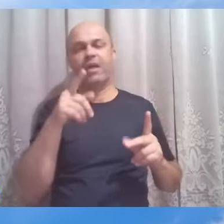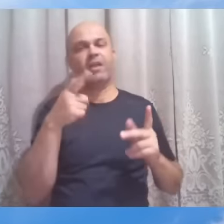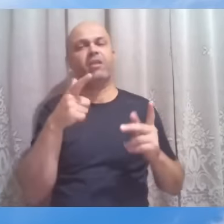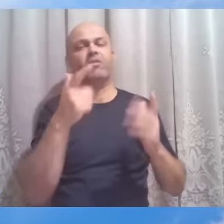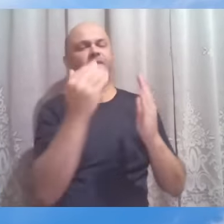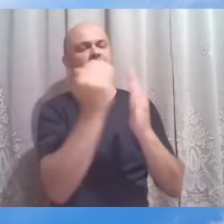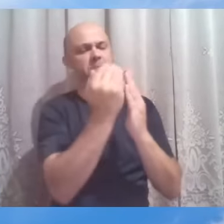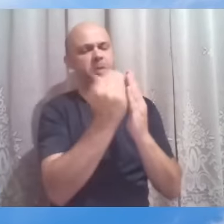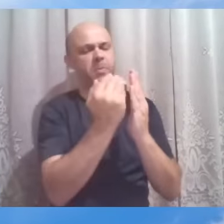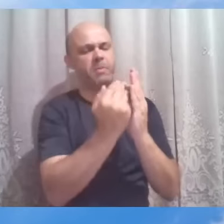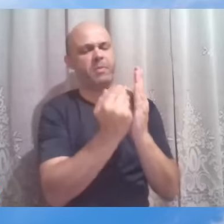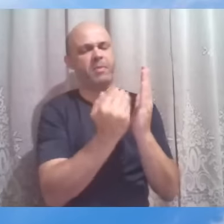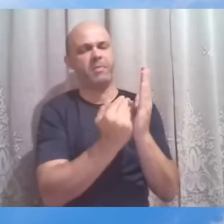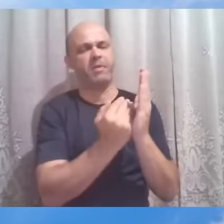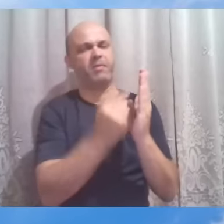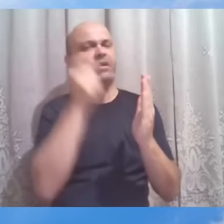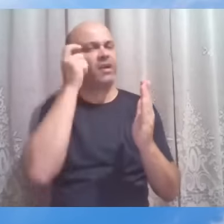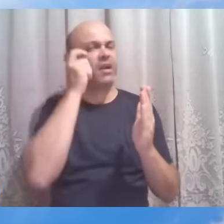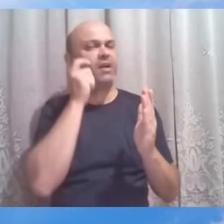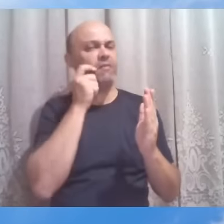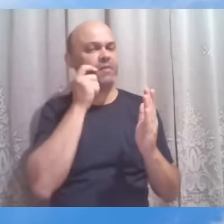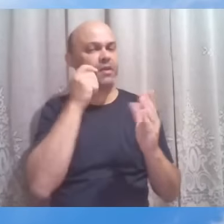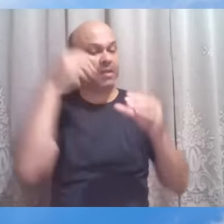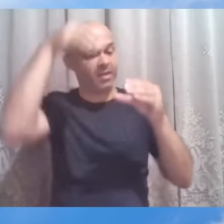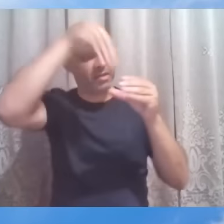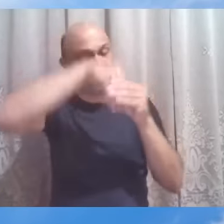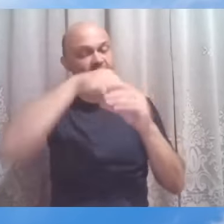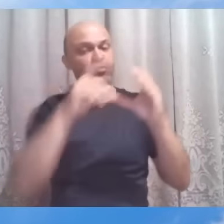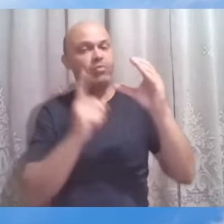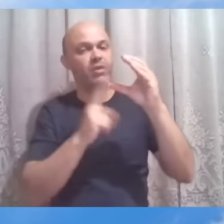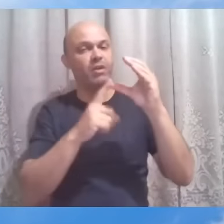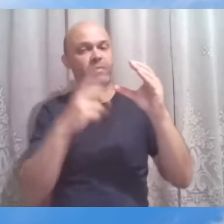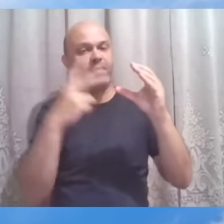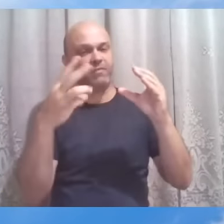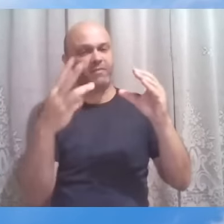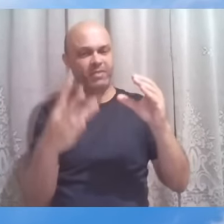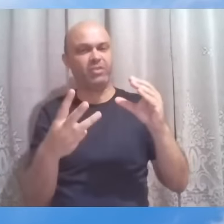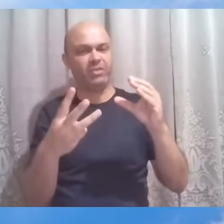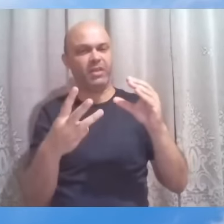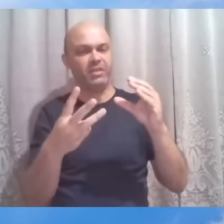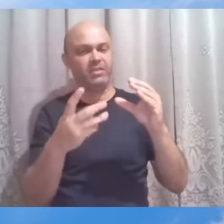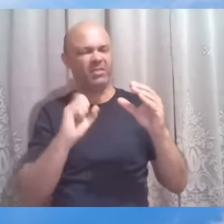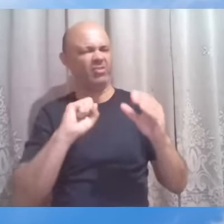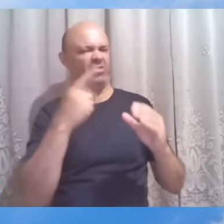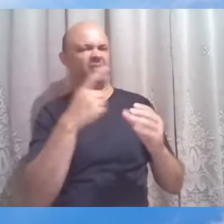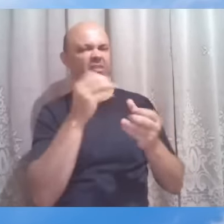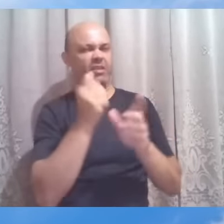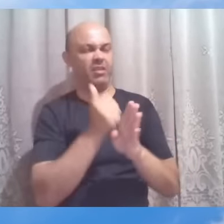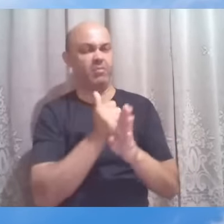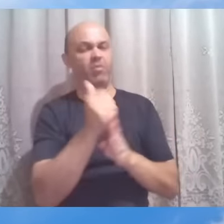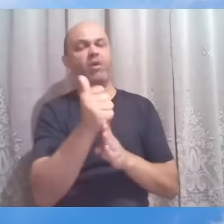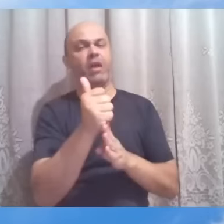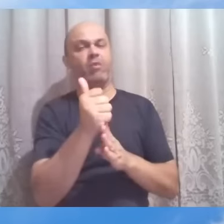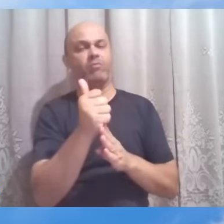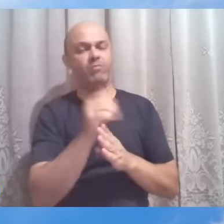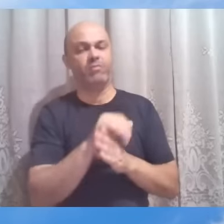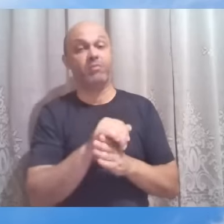Kardec nesse capítulo 23, estranha moral, mas é uma dessas em que